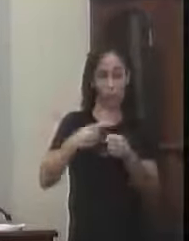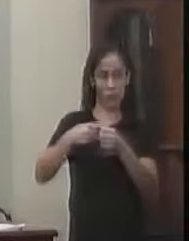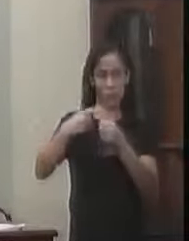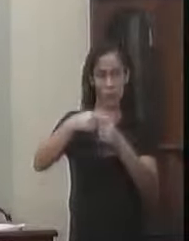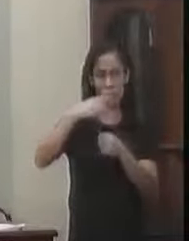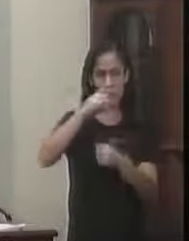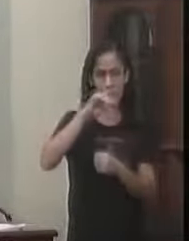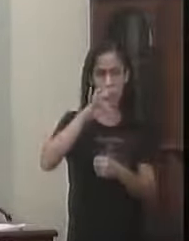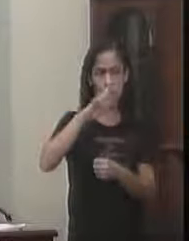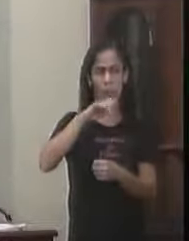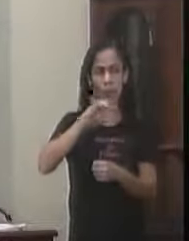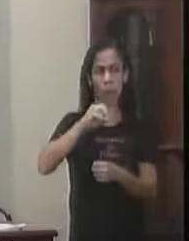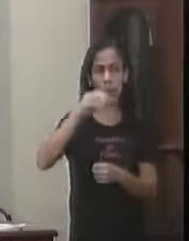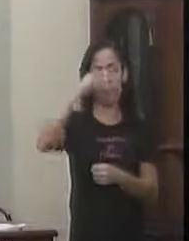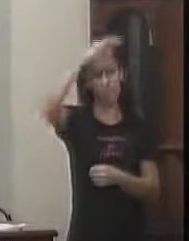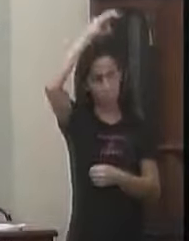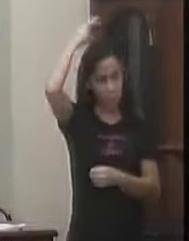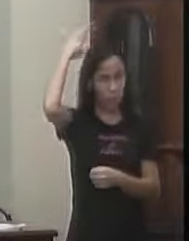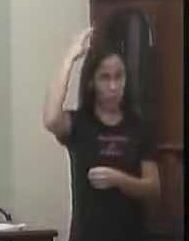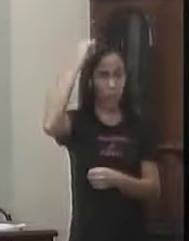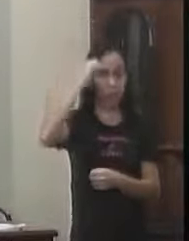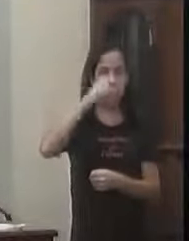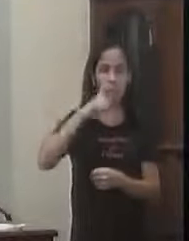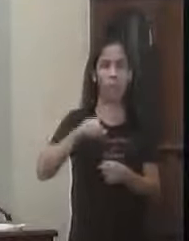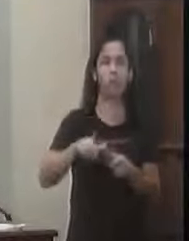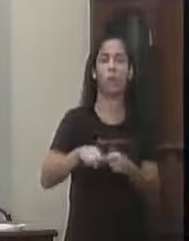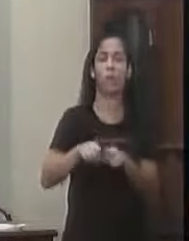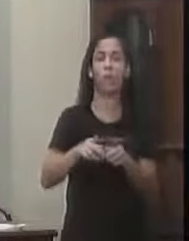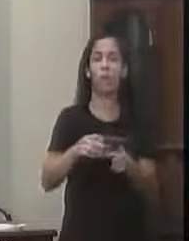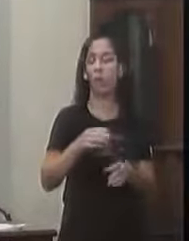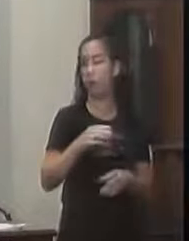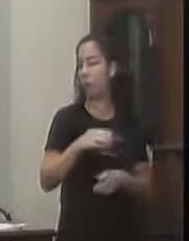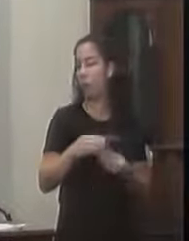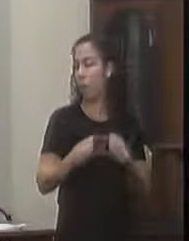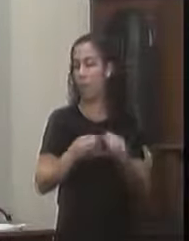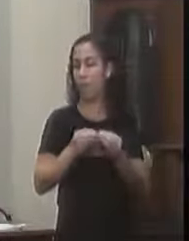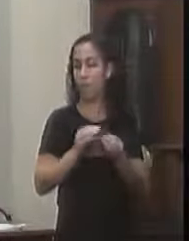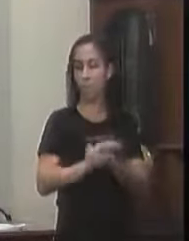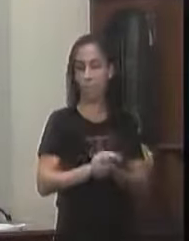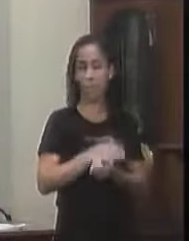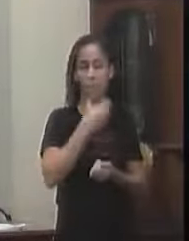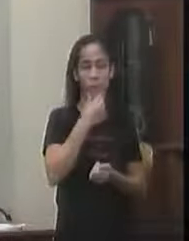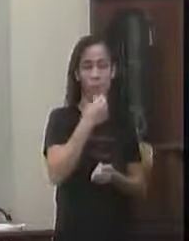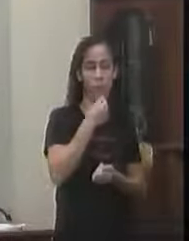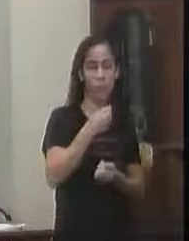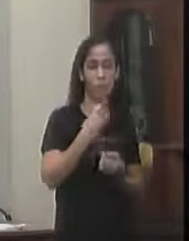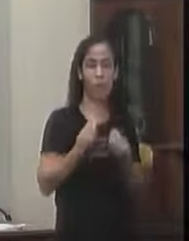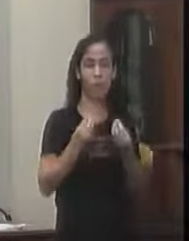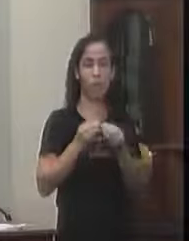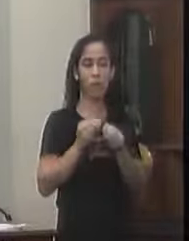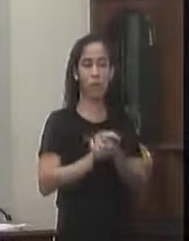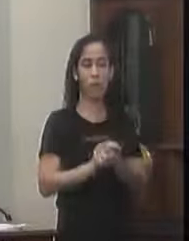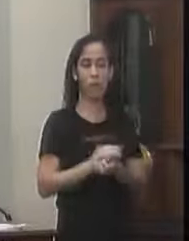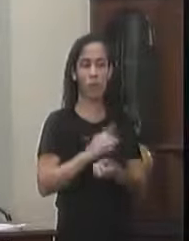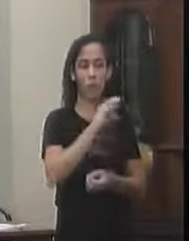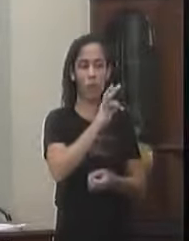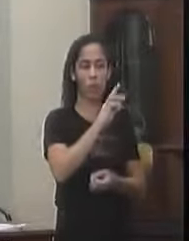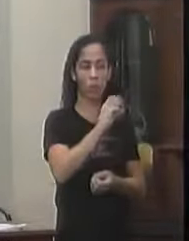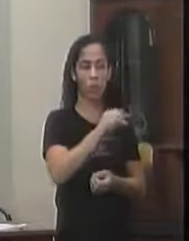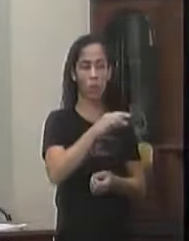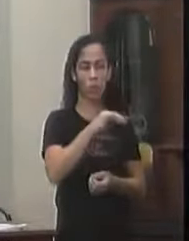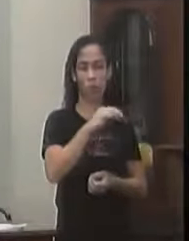sítio Andes Está a propriedade Do sítio Vista Alegre Do senhor Adeonério Teixeira de Souza Popularmente Convindo com o senhor Toquinho